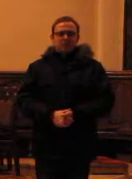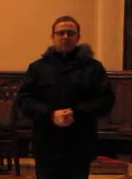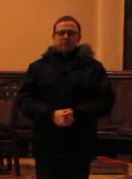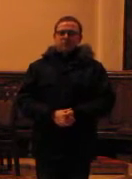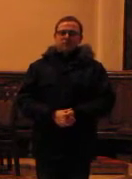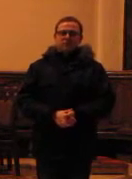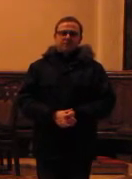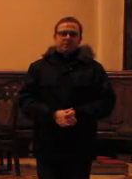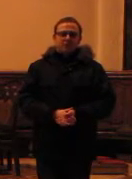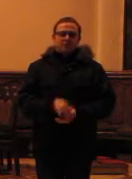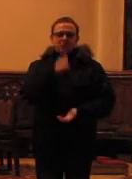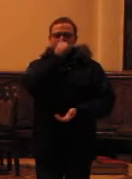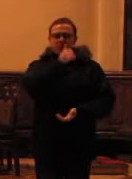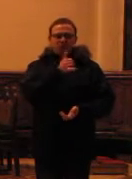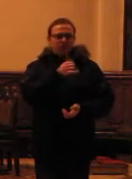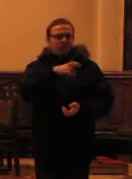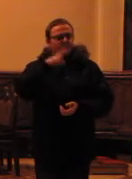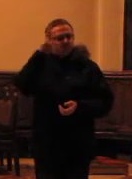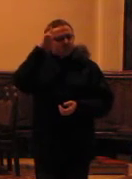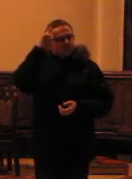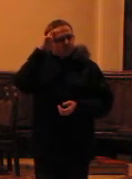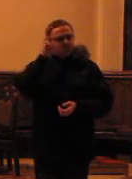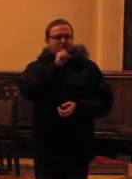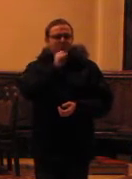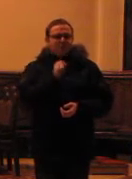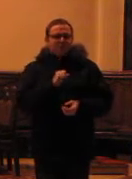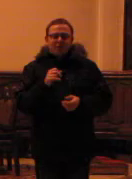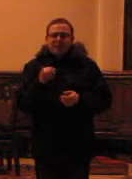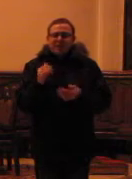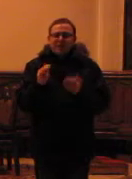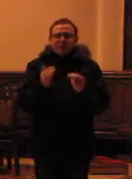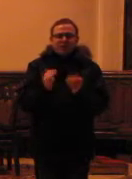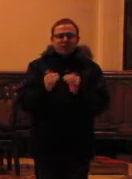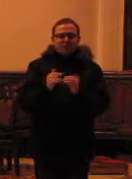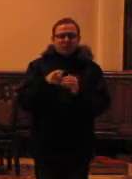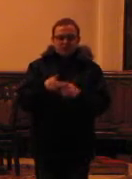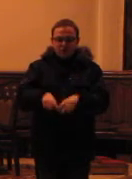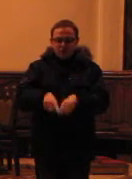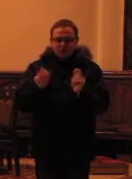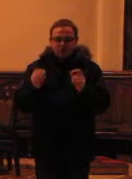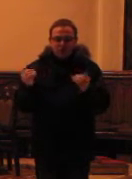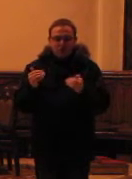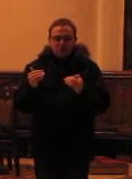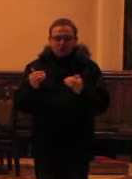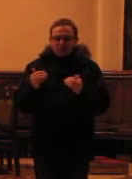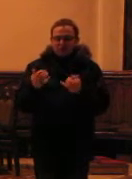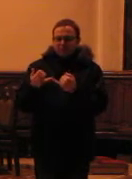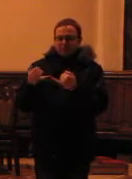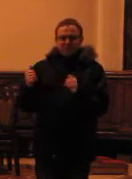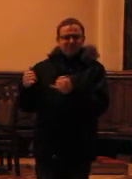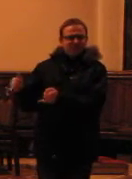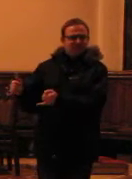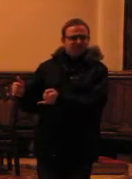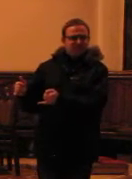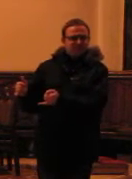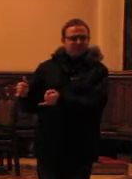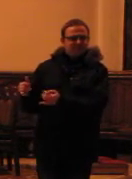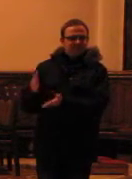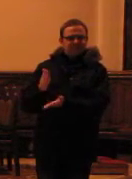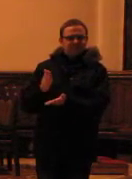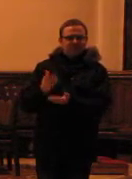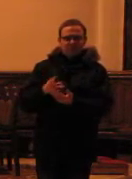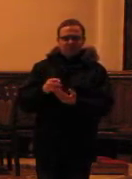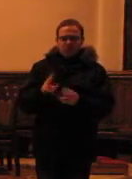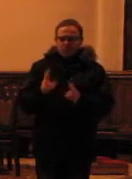Nie mogę tego zrozumieć w ogóle, w jaki sposób ten zwykłor może być inny. Stąd są moje takie